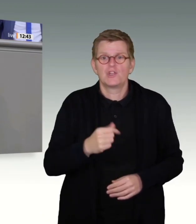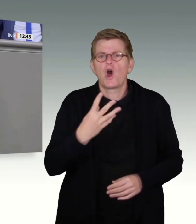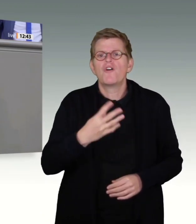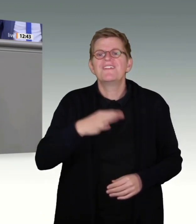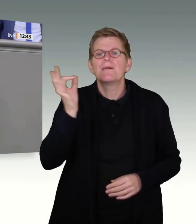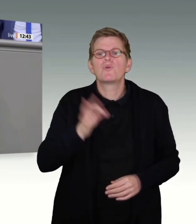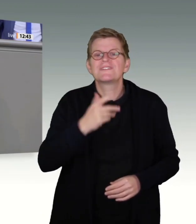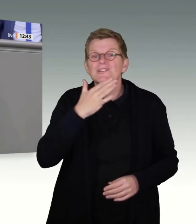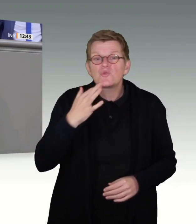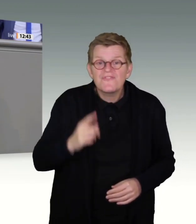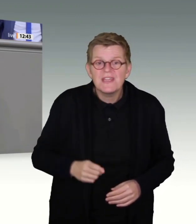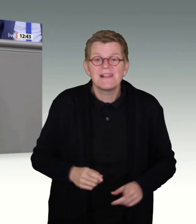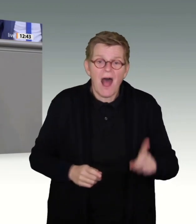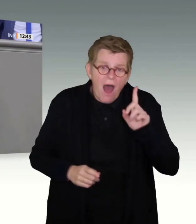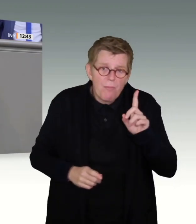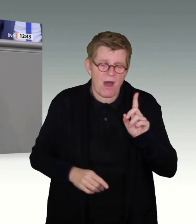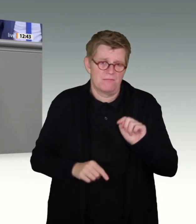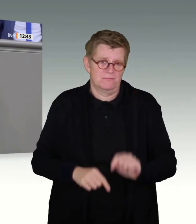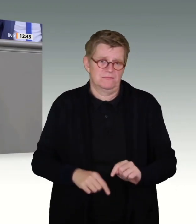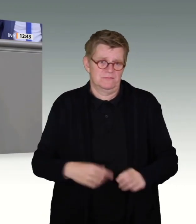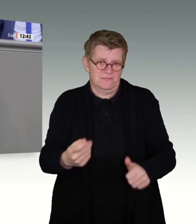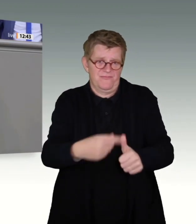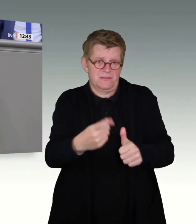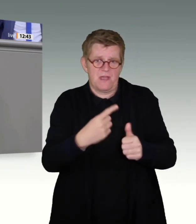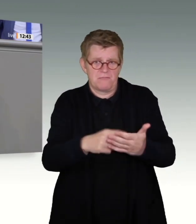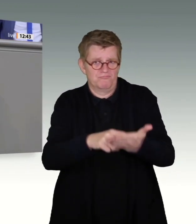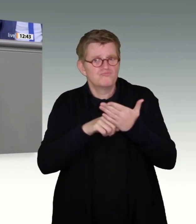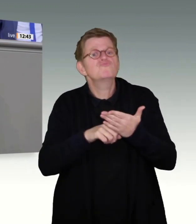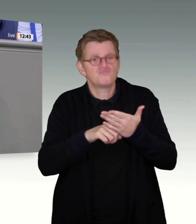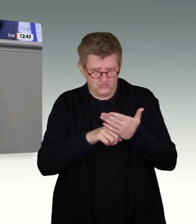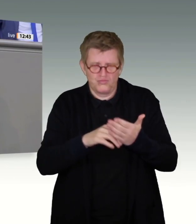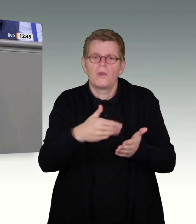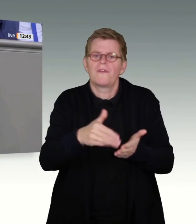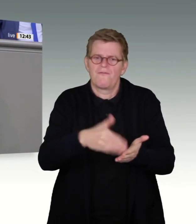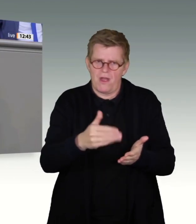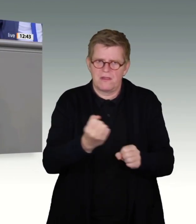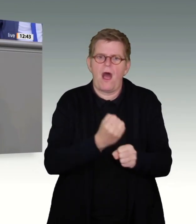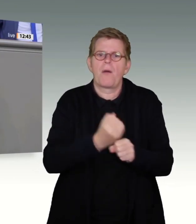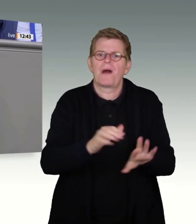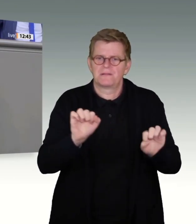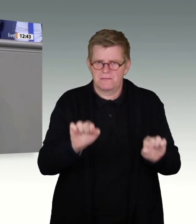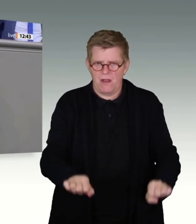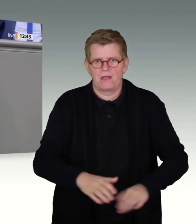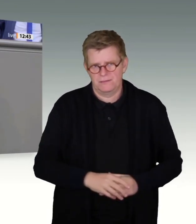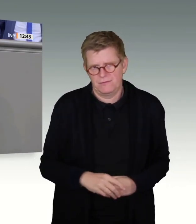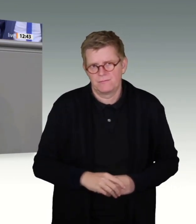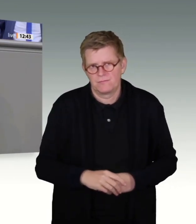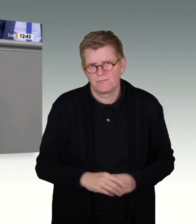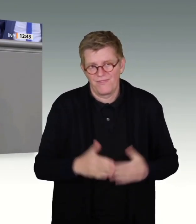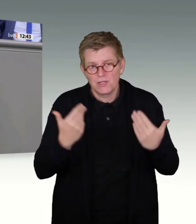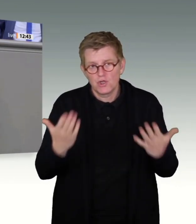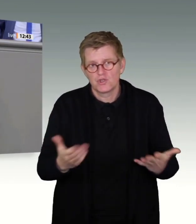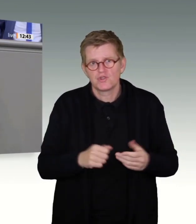Prozent zu viel, aber eine Zahl, die sich zeigen lässt, an der wir weiterarbeiten werden mit den entsprechenden